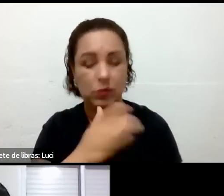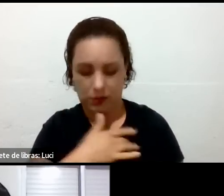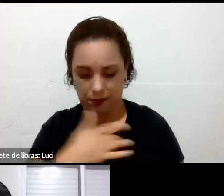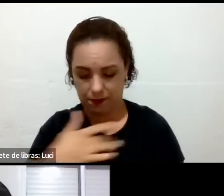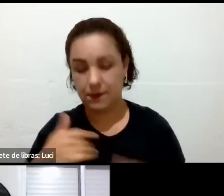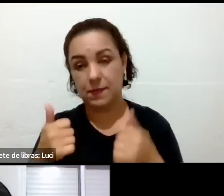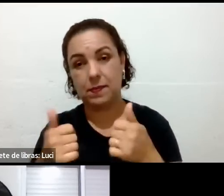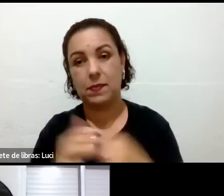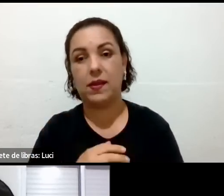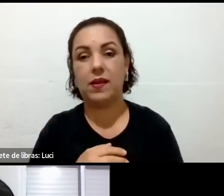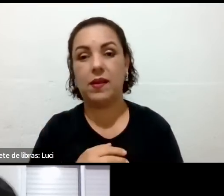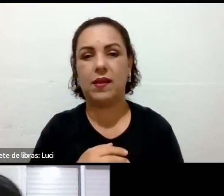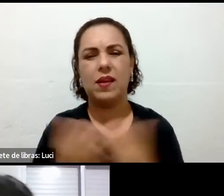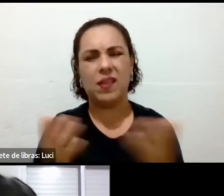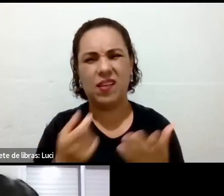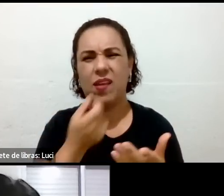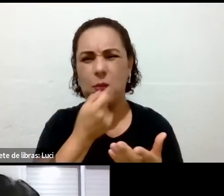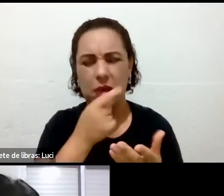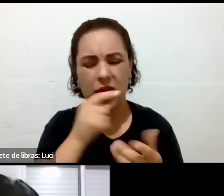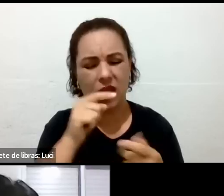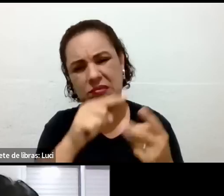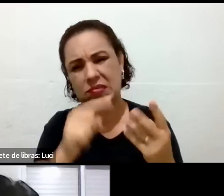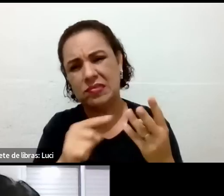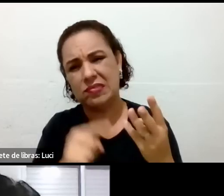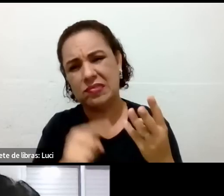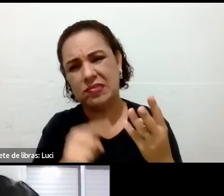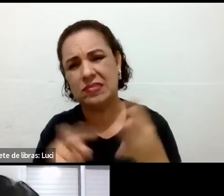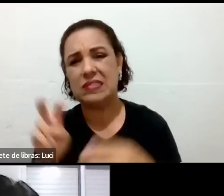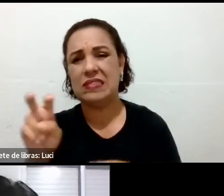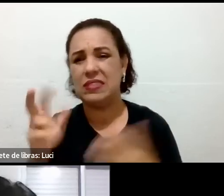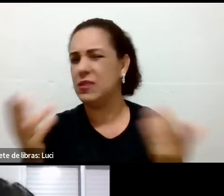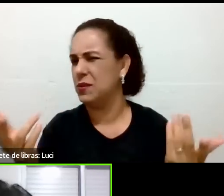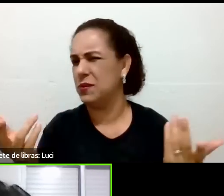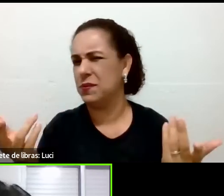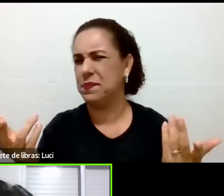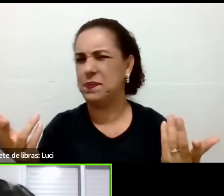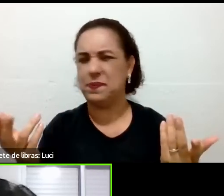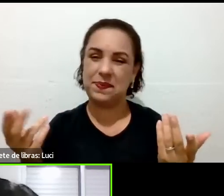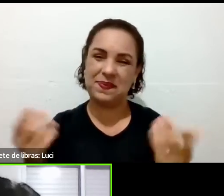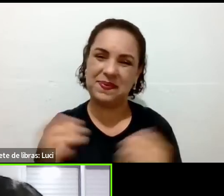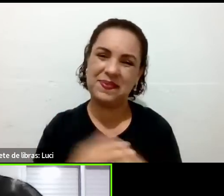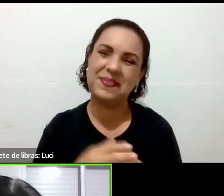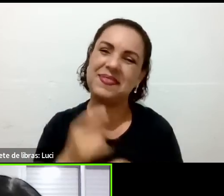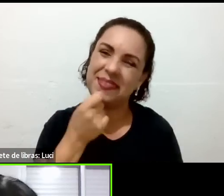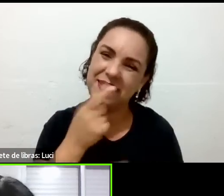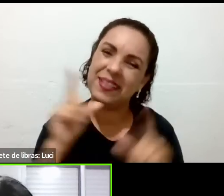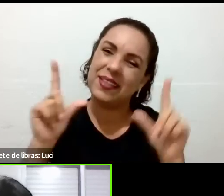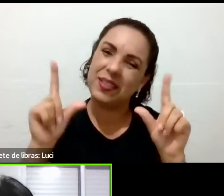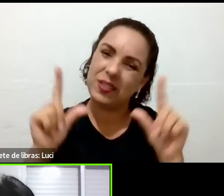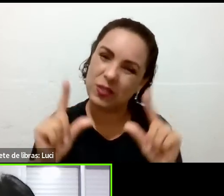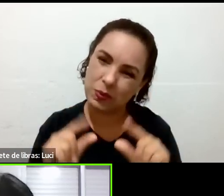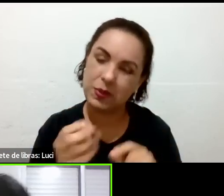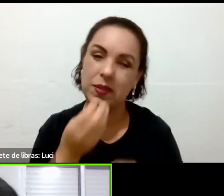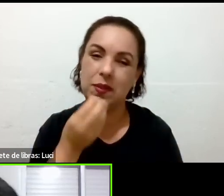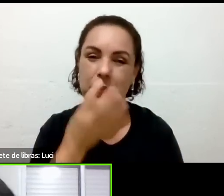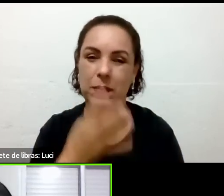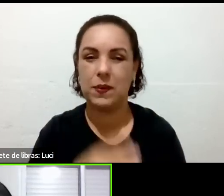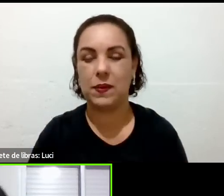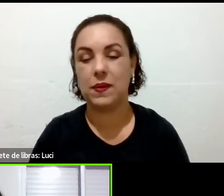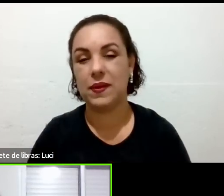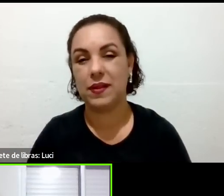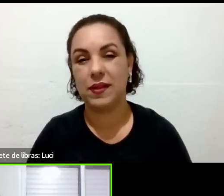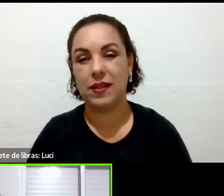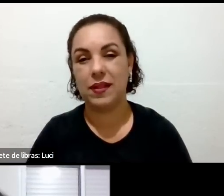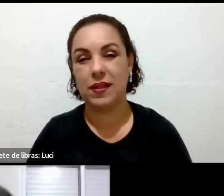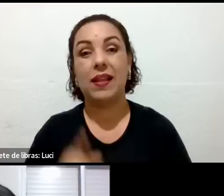está tomando bastante remédio. Aí, quem vai sentir falta é o farmacêutico, ele vai ficar triste. Mas, já estou velho, vou fazer 70 anos.